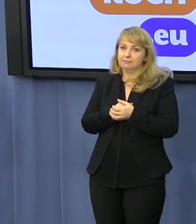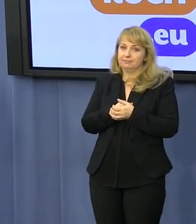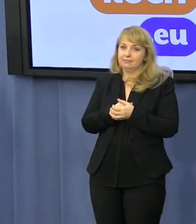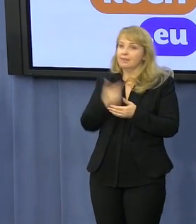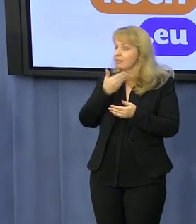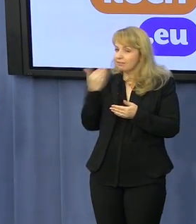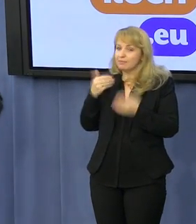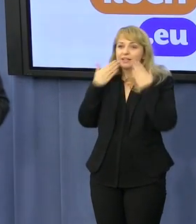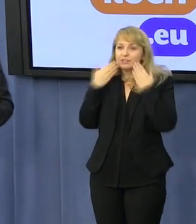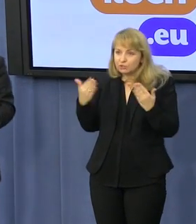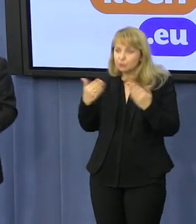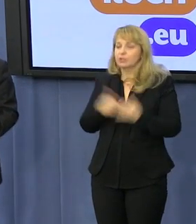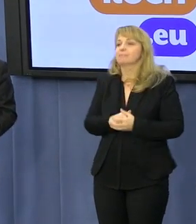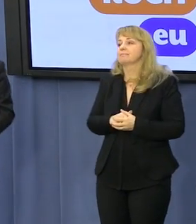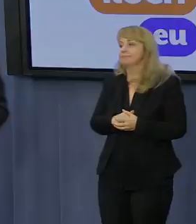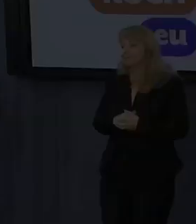Nie ma. Dziękujemy bardzo. Do widzenia. KONIEC